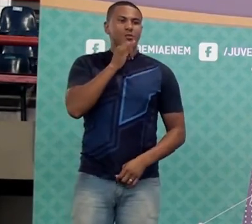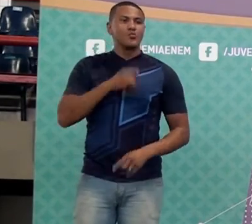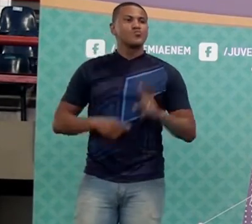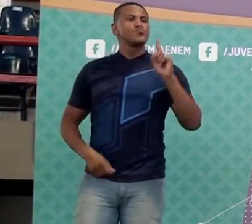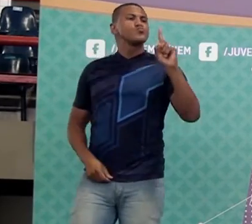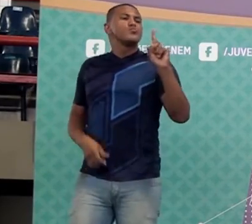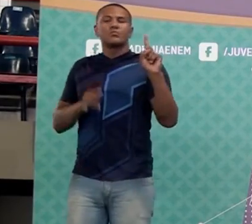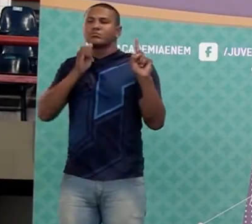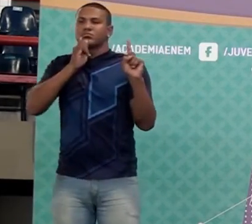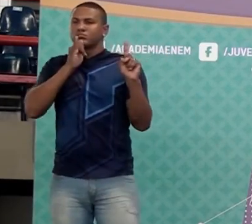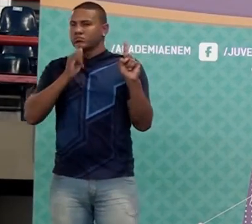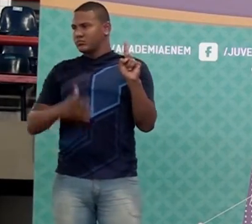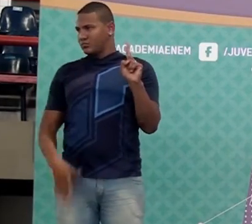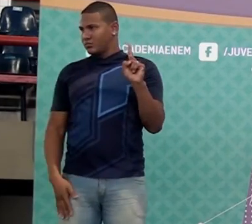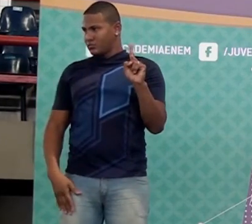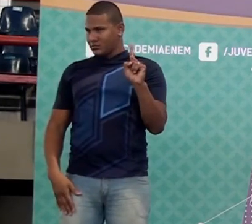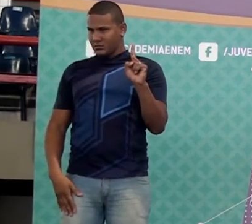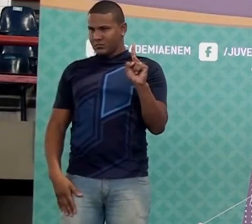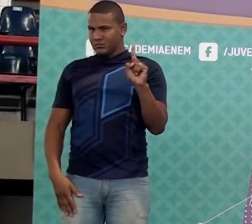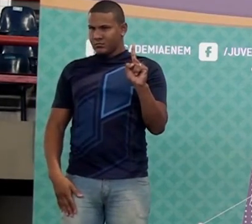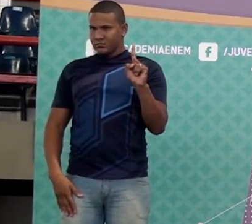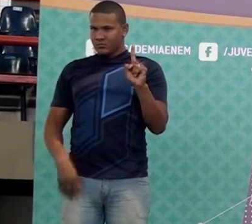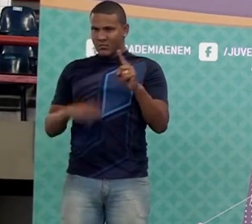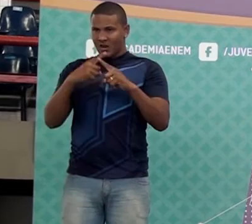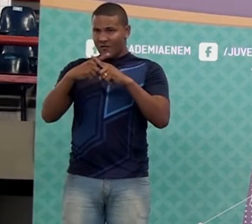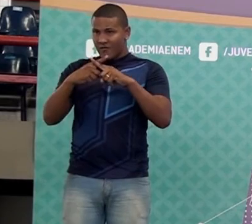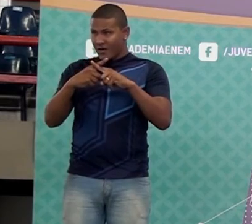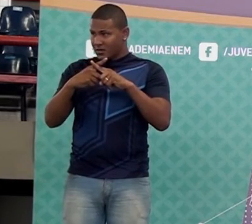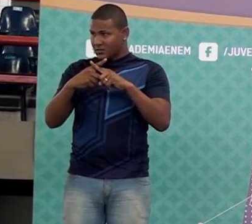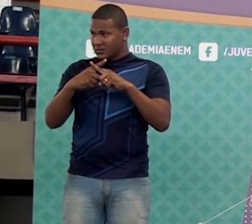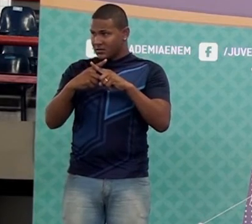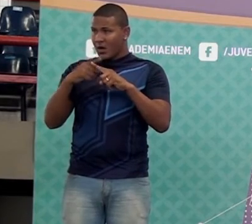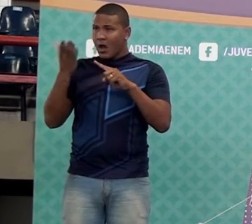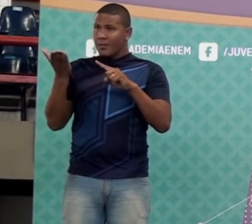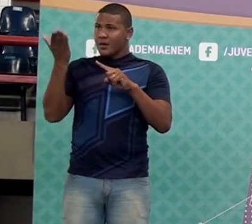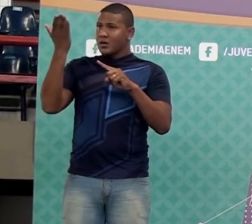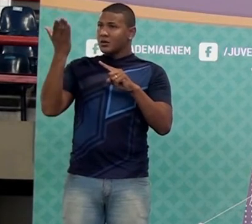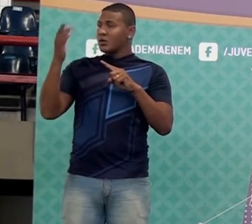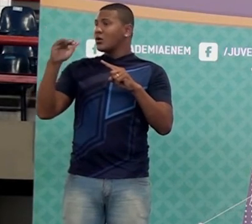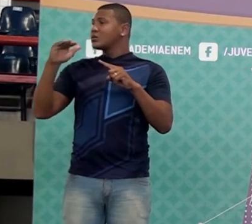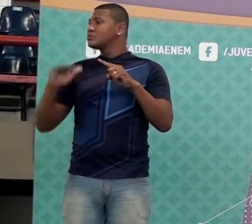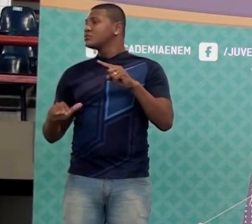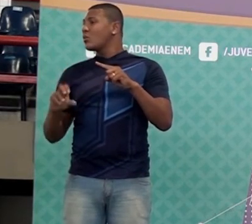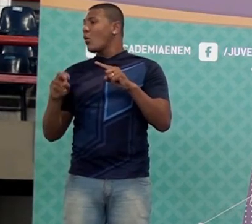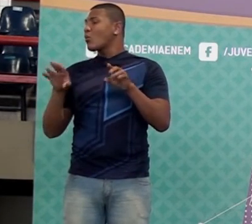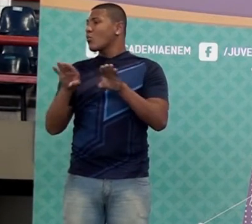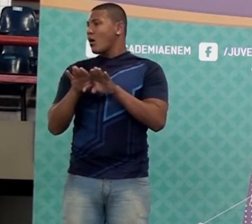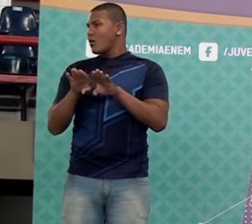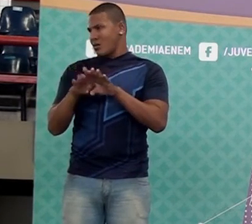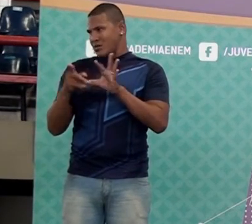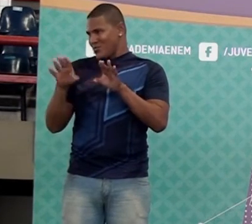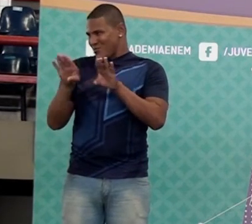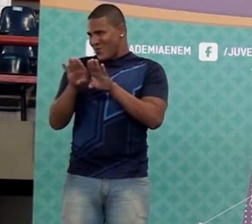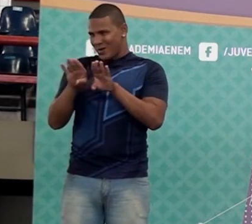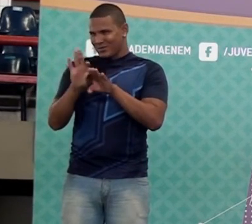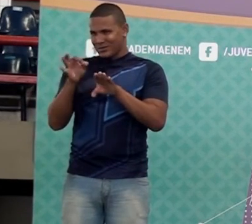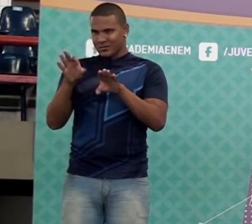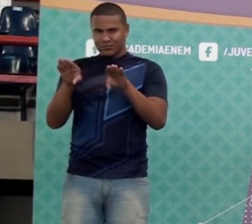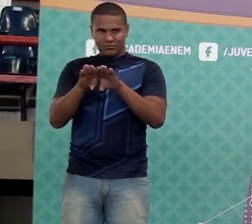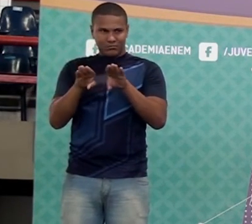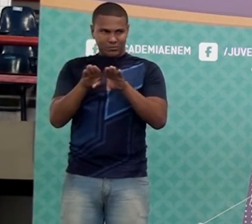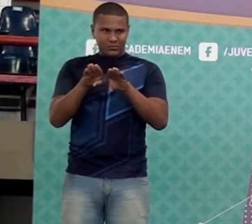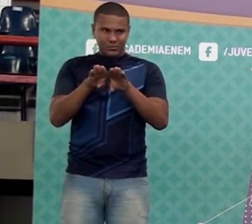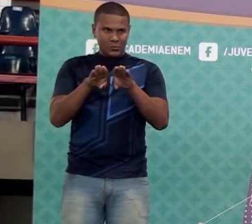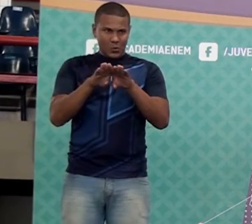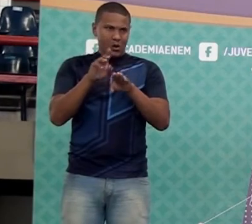eu multiplicar por um. Aumentou, diminuiu ou ficou igual? Ficou igual. Se eu multiplicar por um,